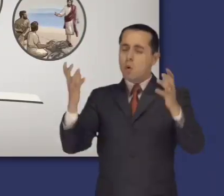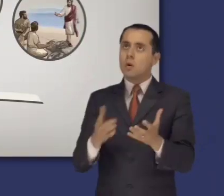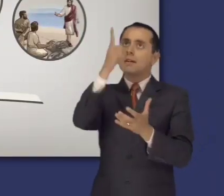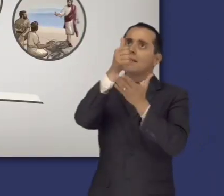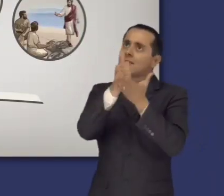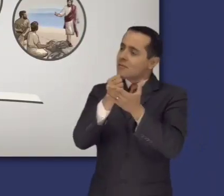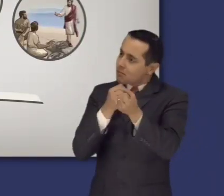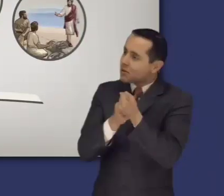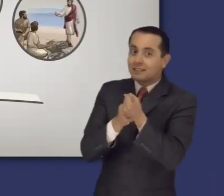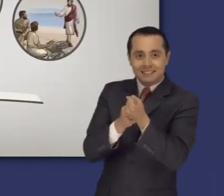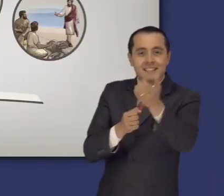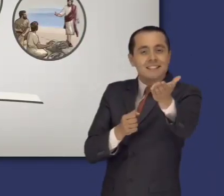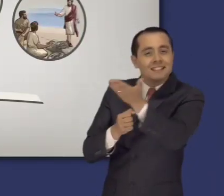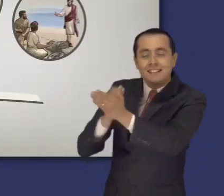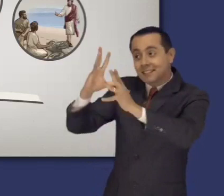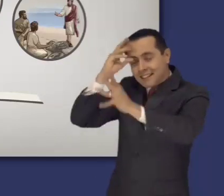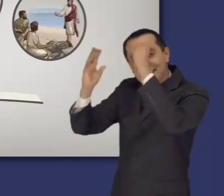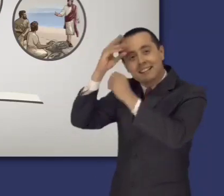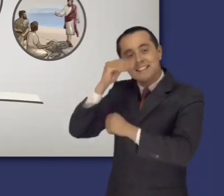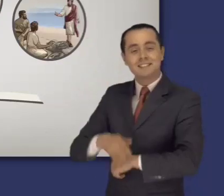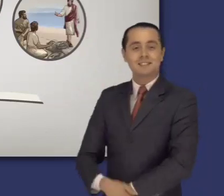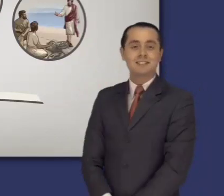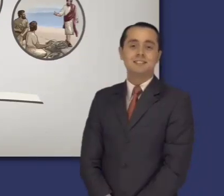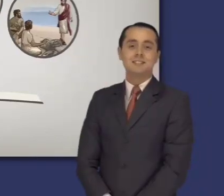mostrando lo que hará como Rey del Reino de Dios.